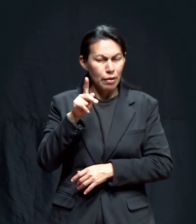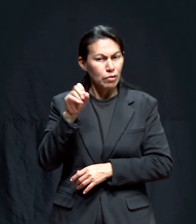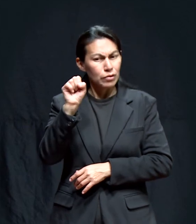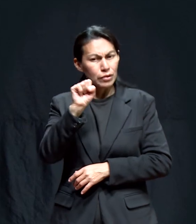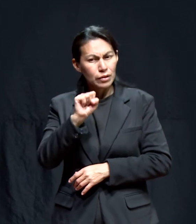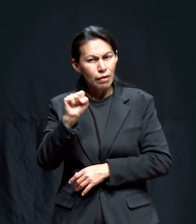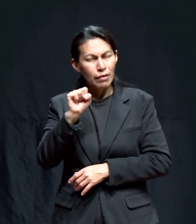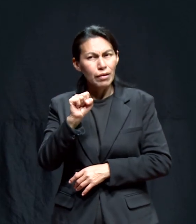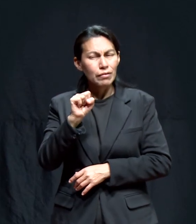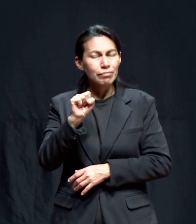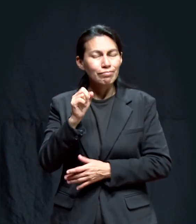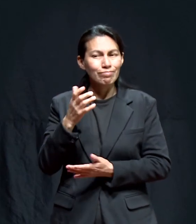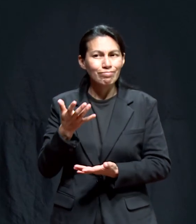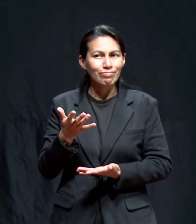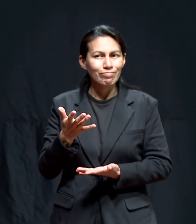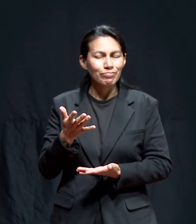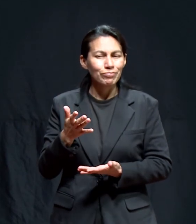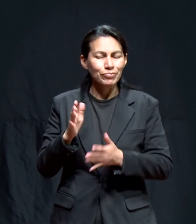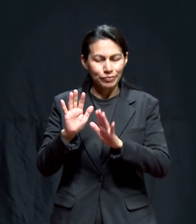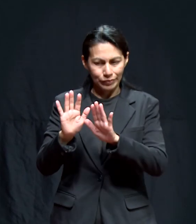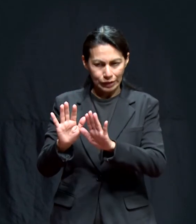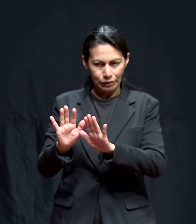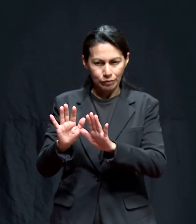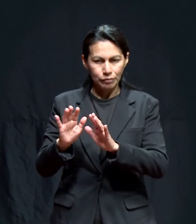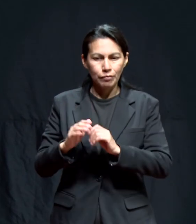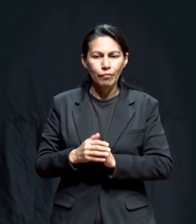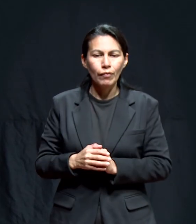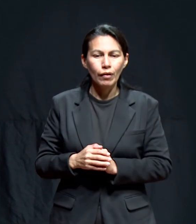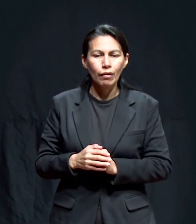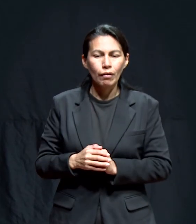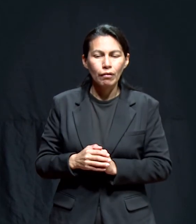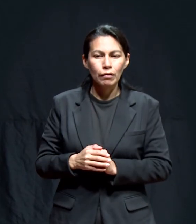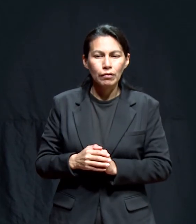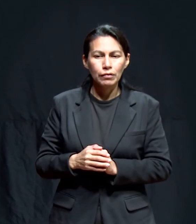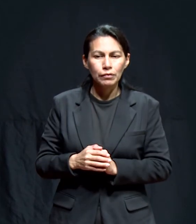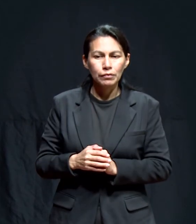Pero el sábado, mire, vamos a hacer una cosa.